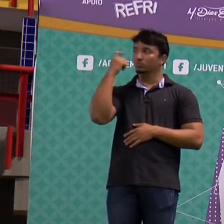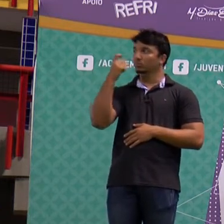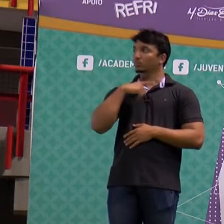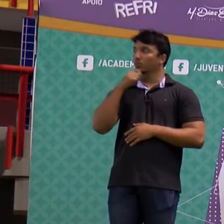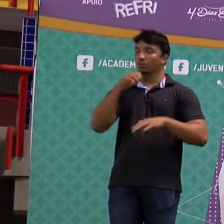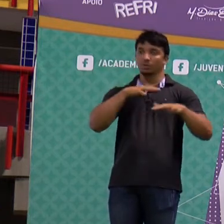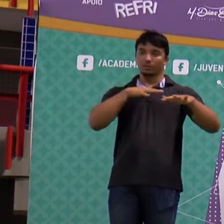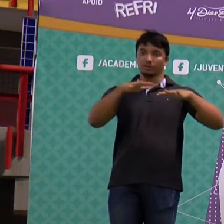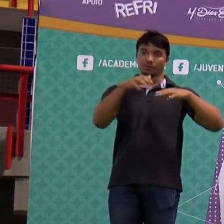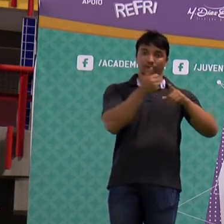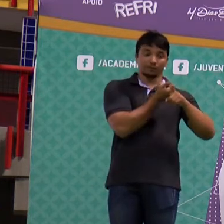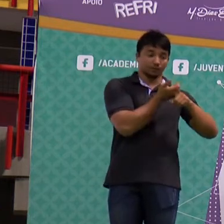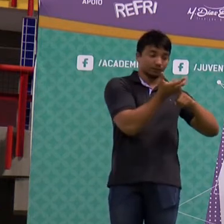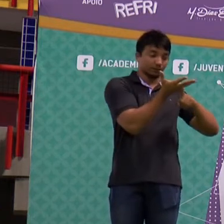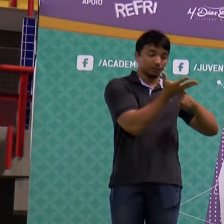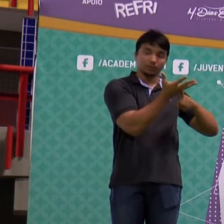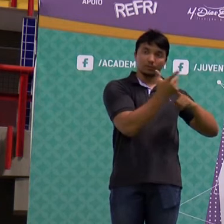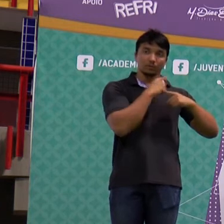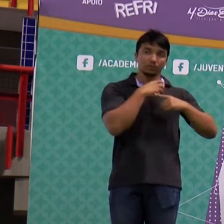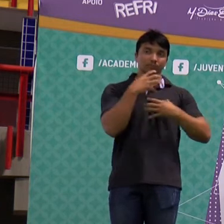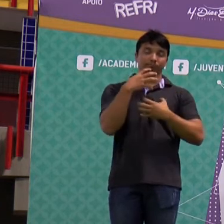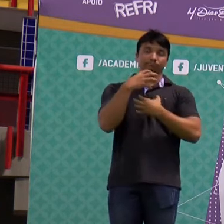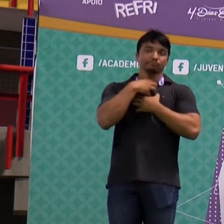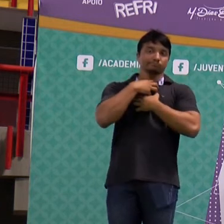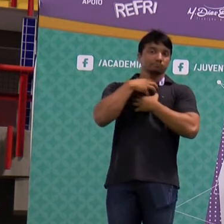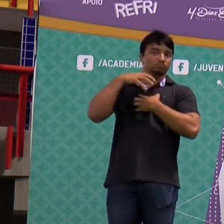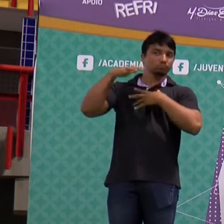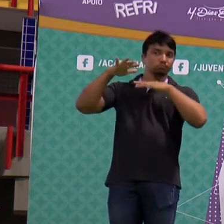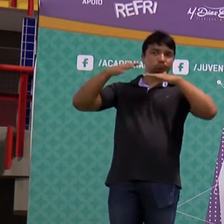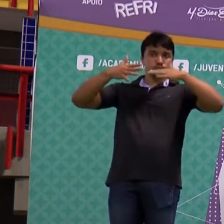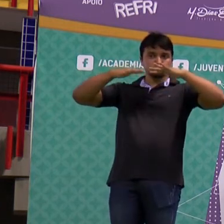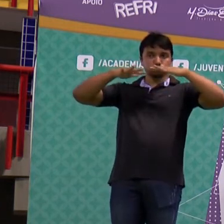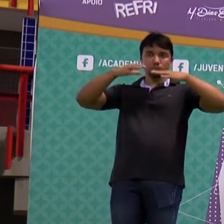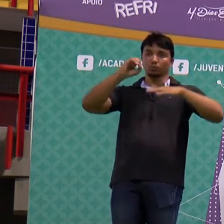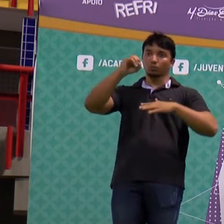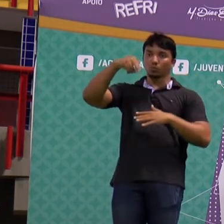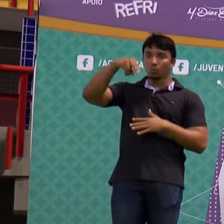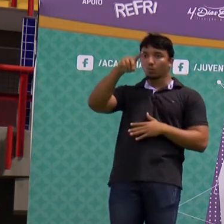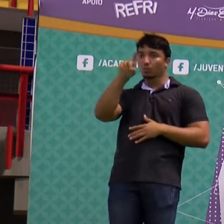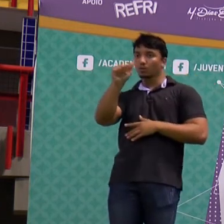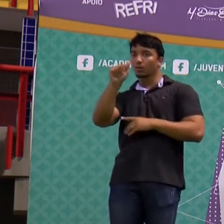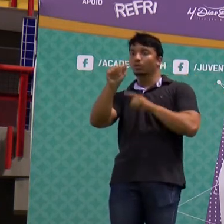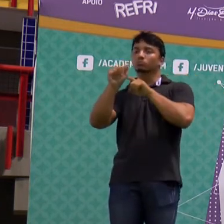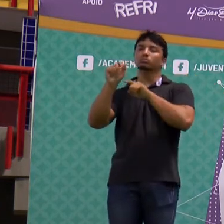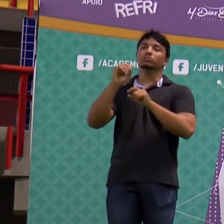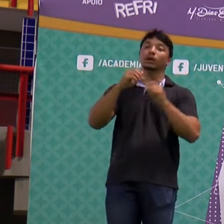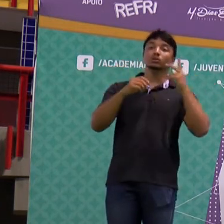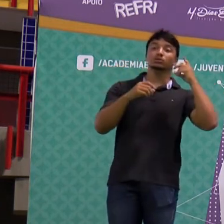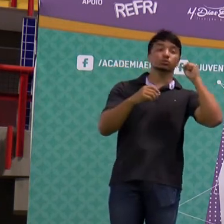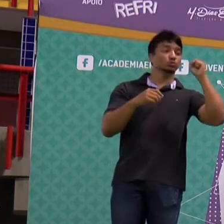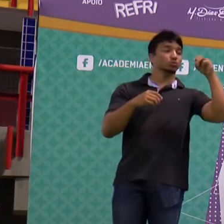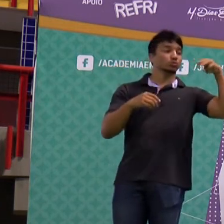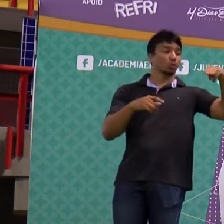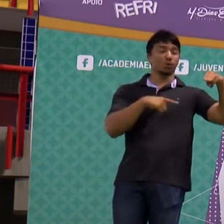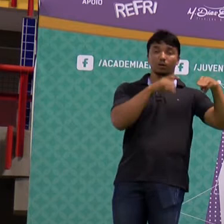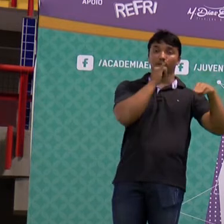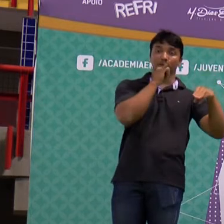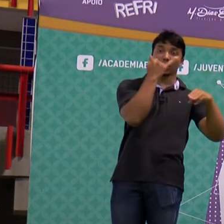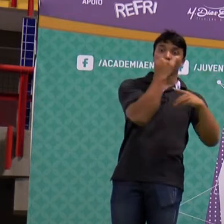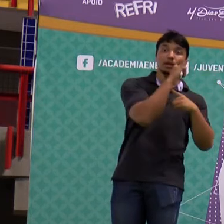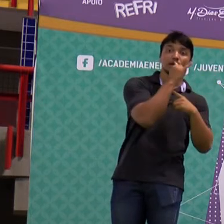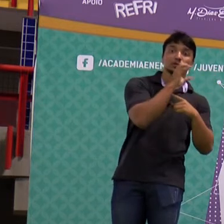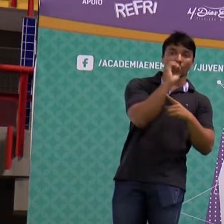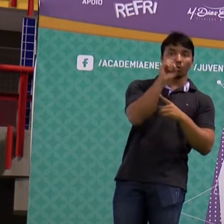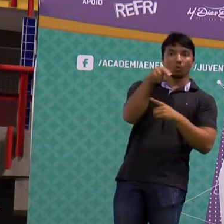da física que vai estudar o som. Professor, e o que é som? Som é uma forma de energia, portanto, a gente chama que é uma